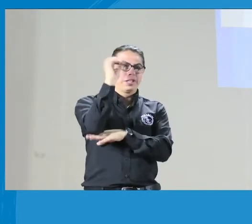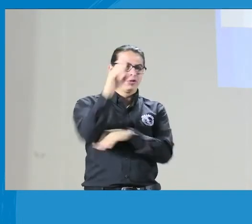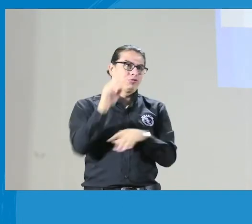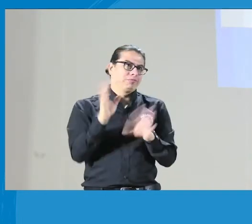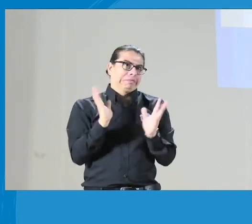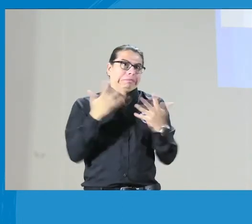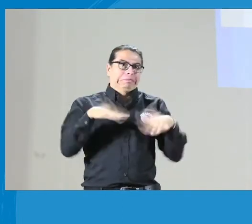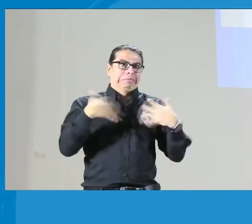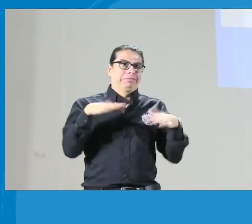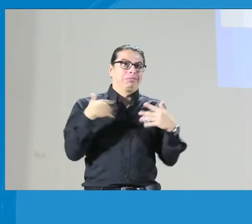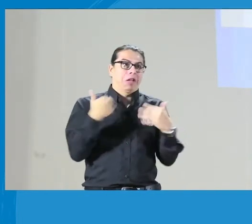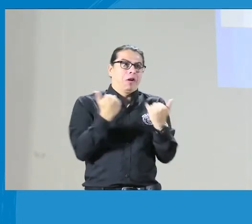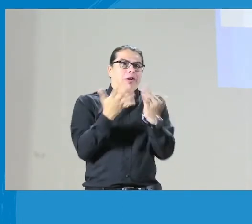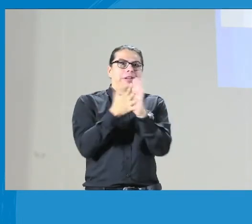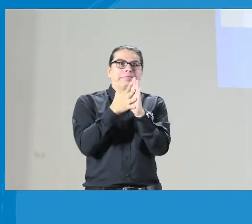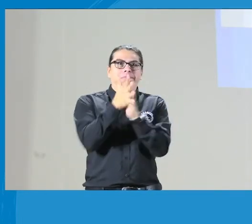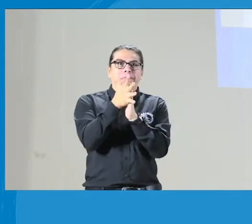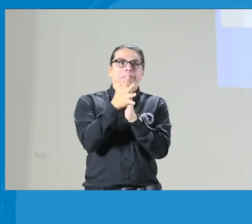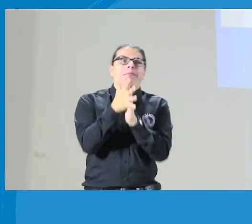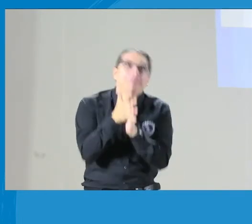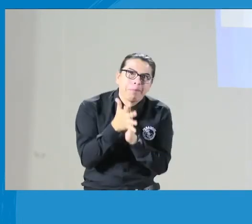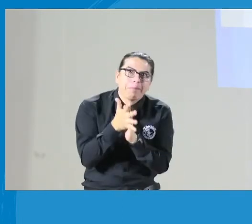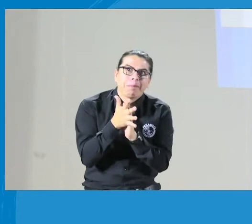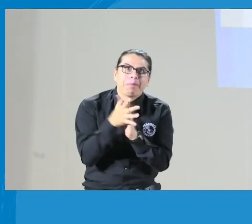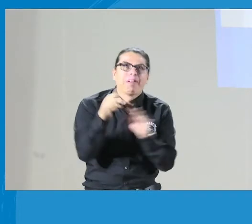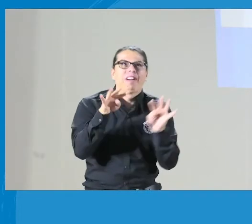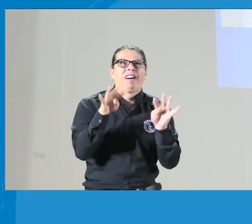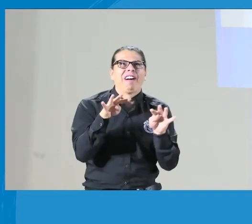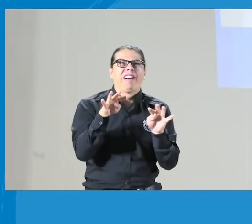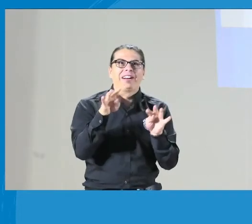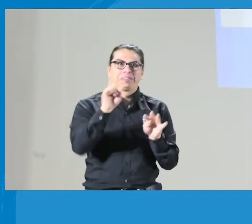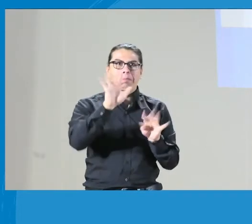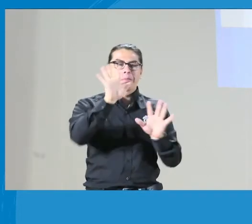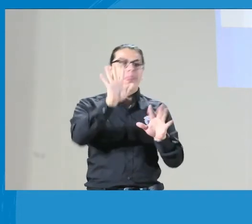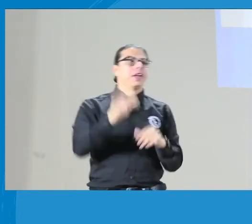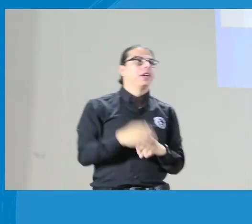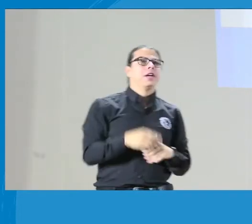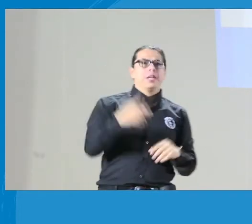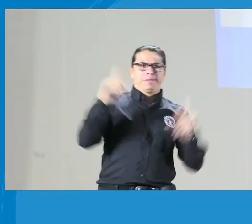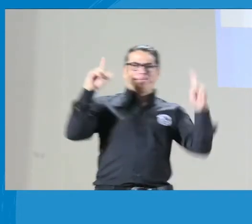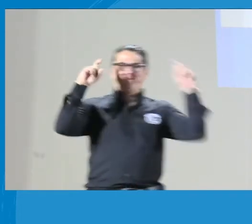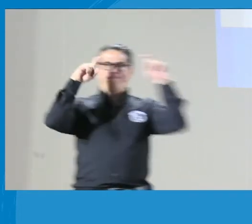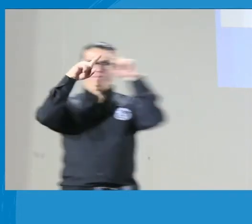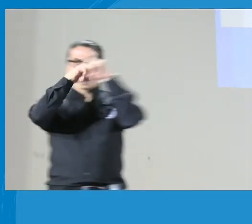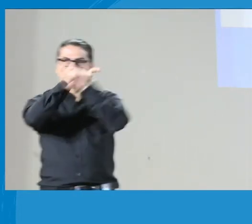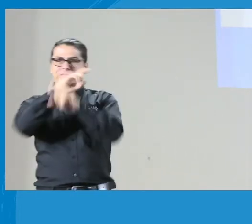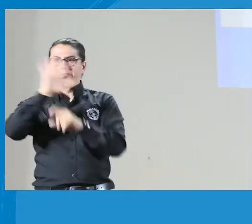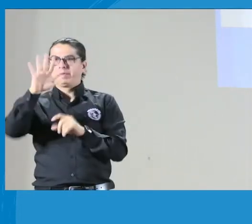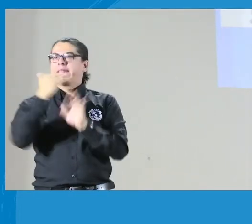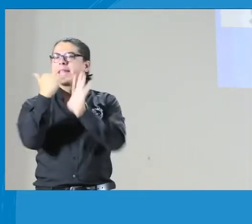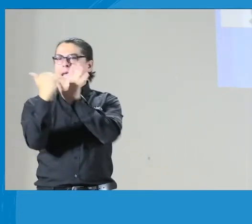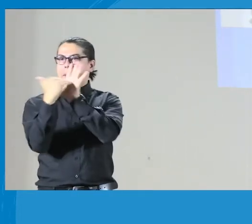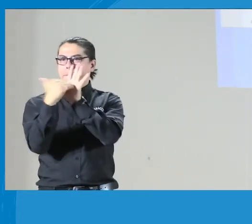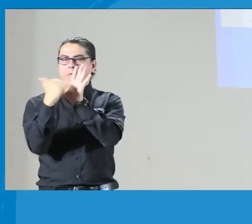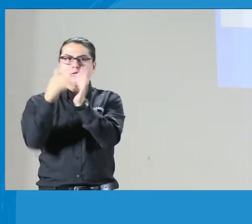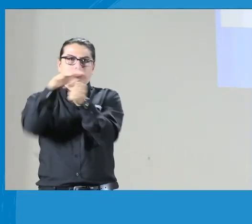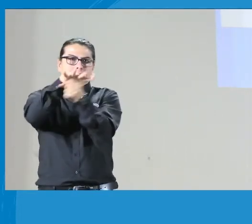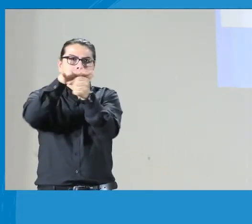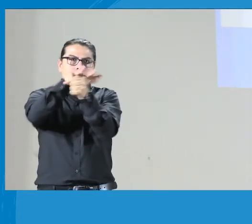y en este congreso queríamos hablar de este tema. Pero antes de eso, quisiera hacer una reflexión.